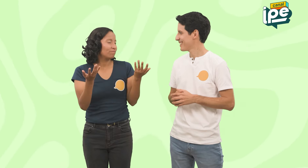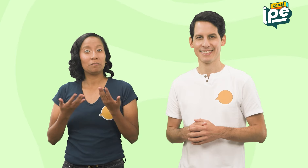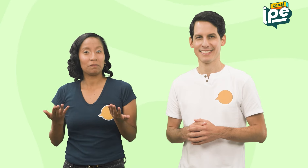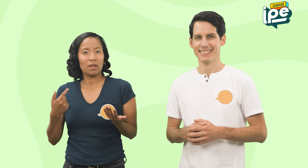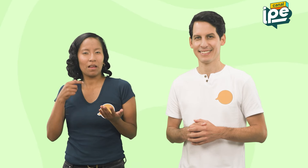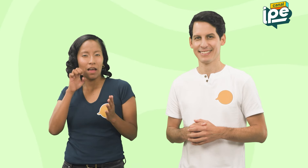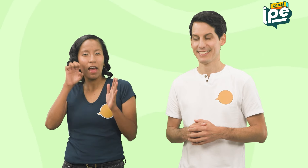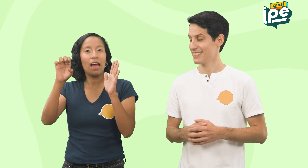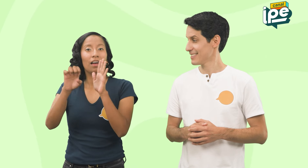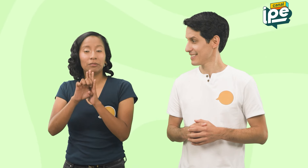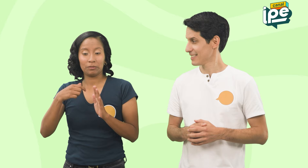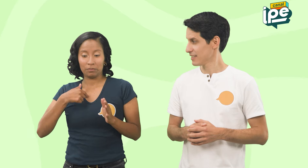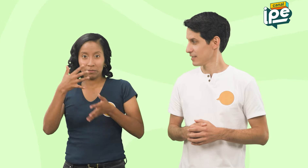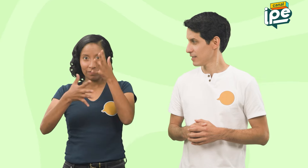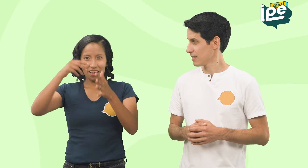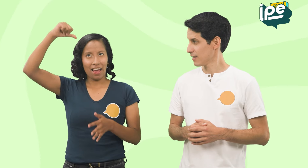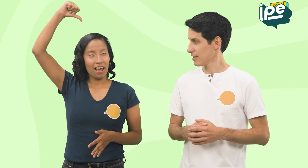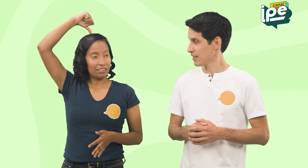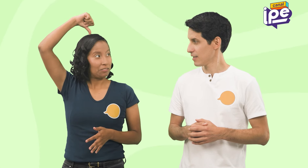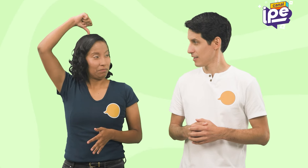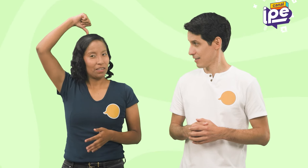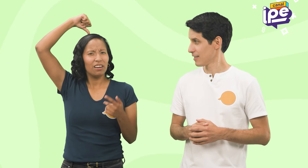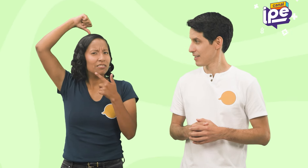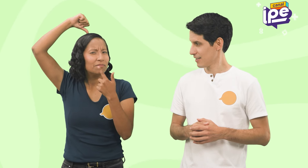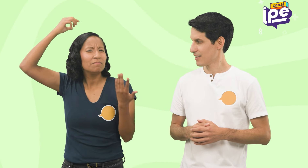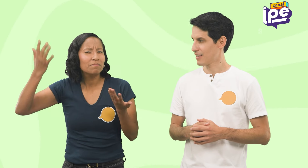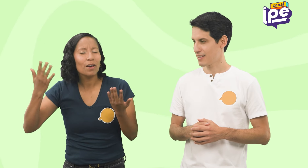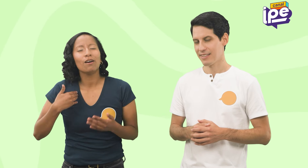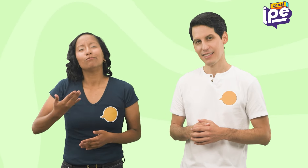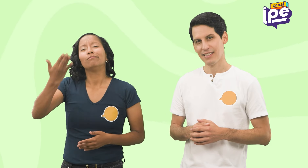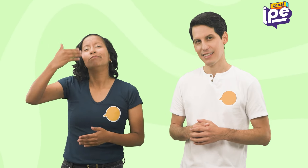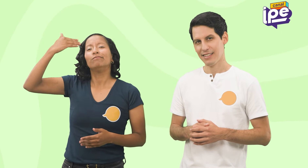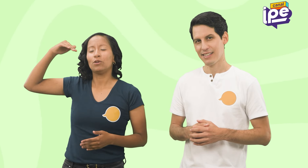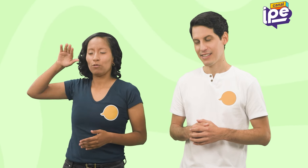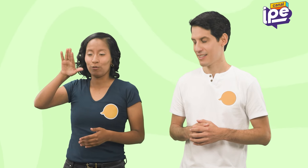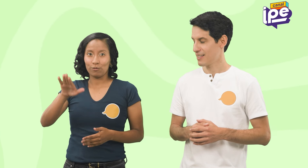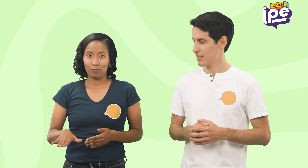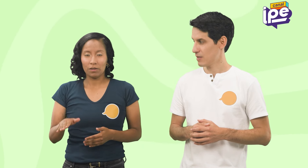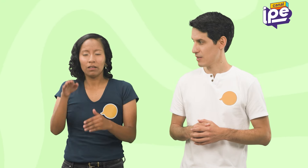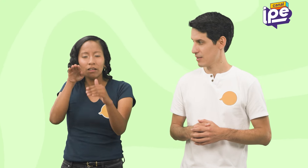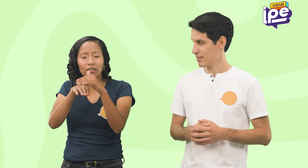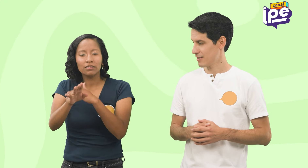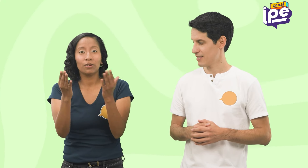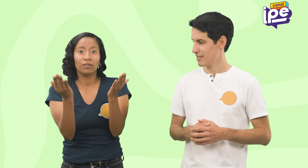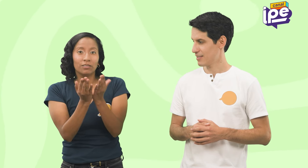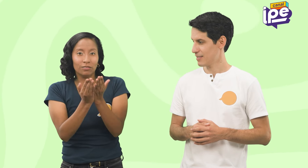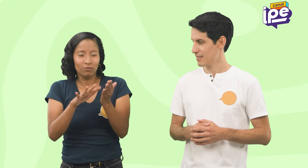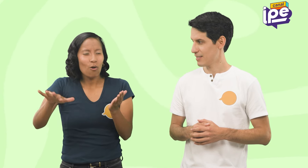Por ejemplo, esta es mi seña Y es porque cuando yo era niña Mi mamá me peinaba con una